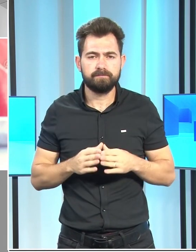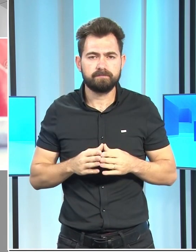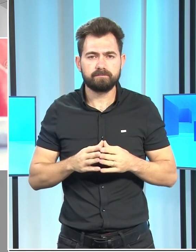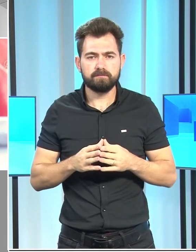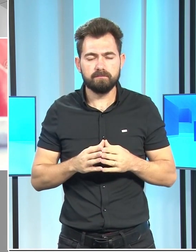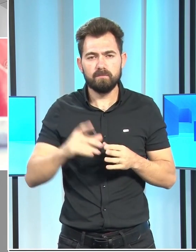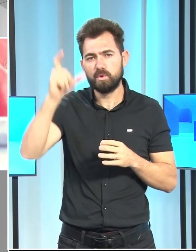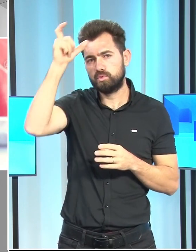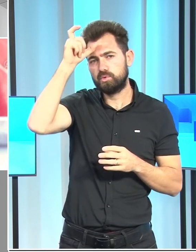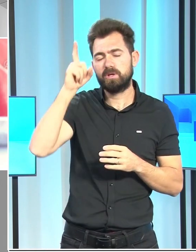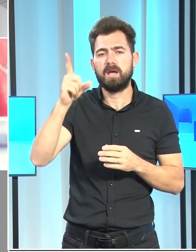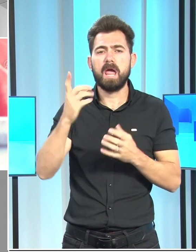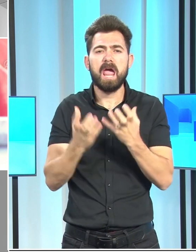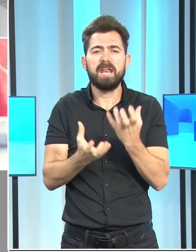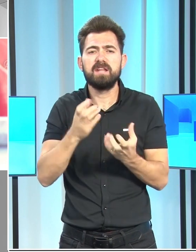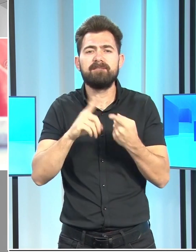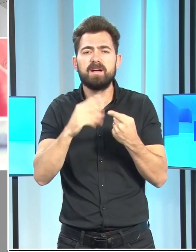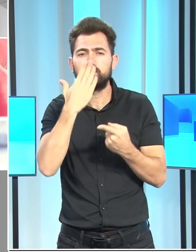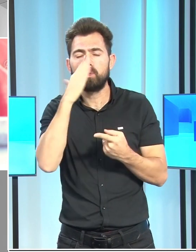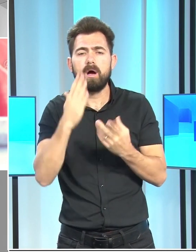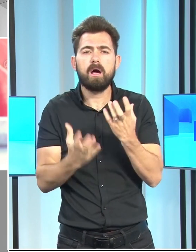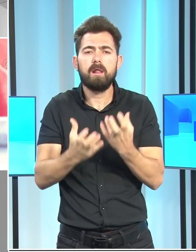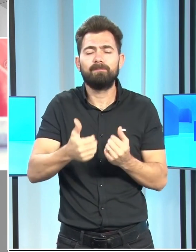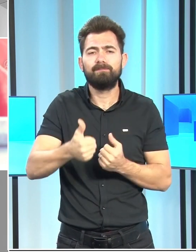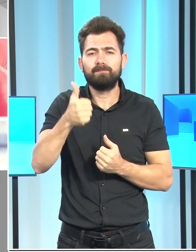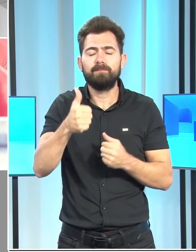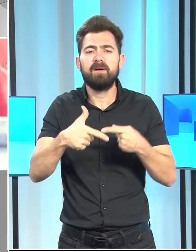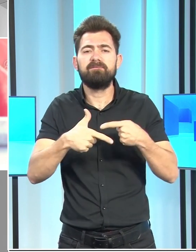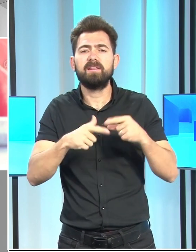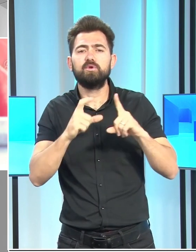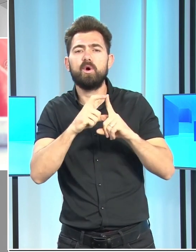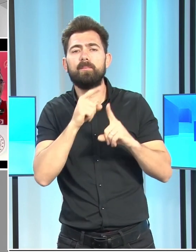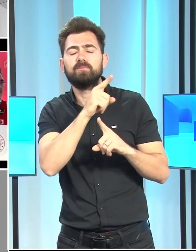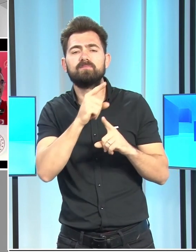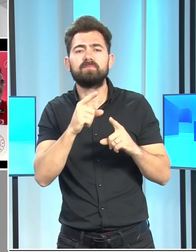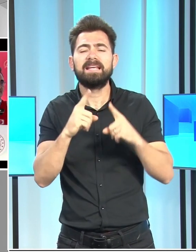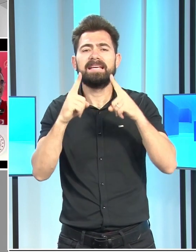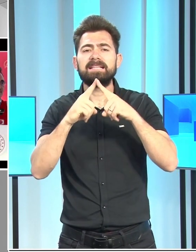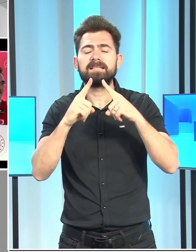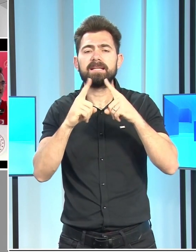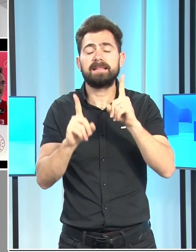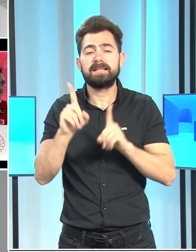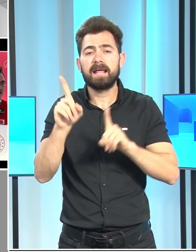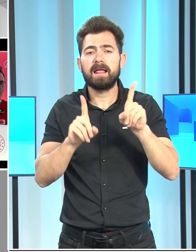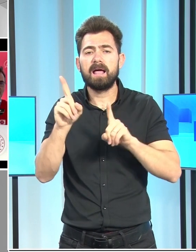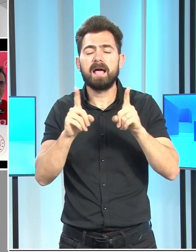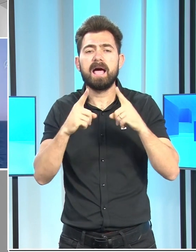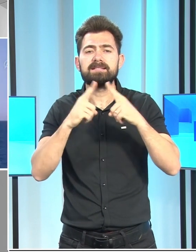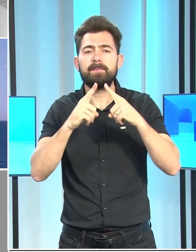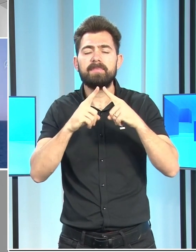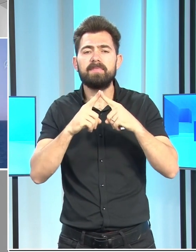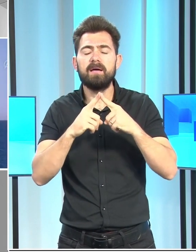Türkiye Enerji ve Tabi Kaynaklar Bakanı Dönmez, sosyal medya hesabından